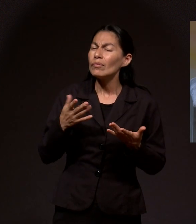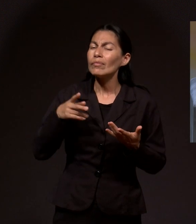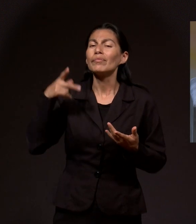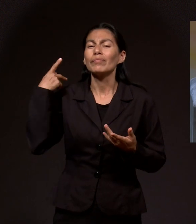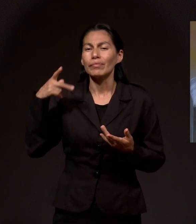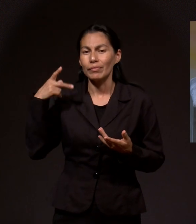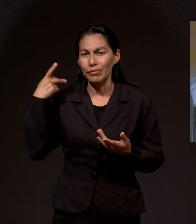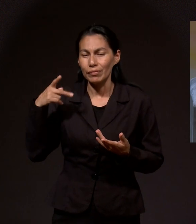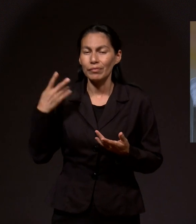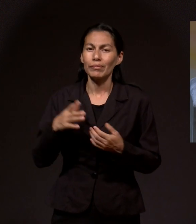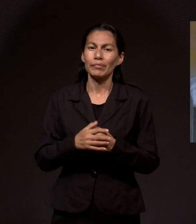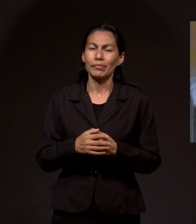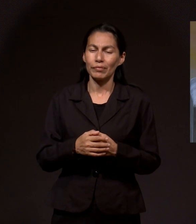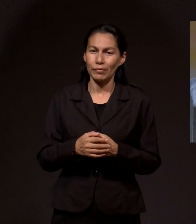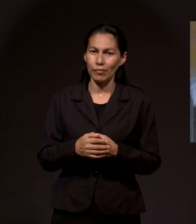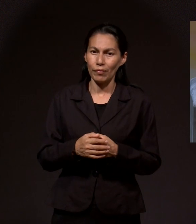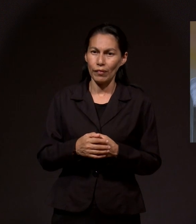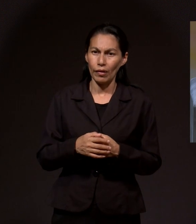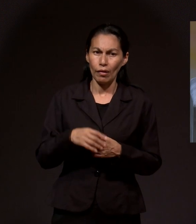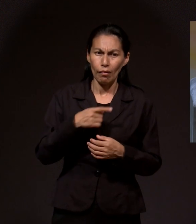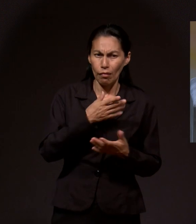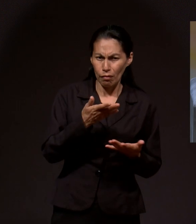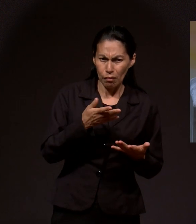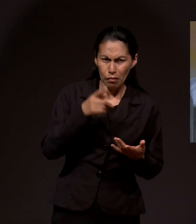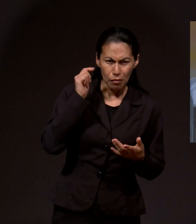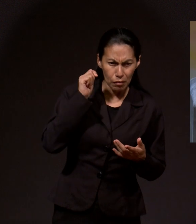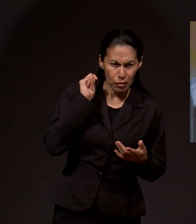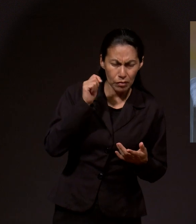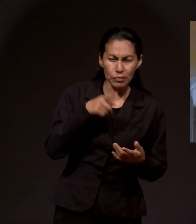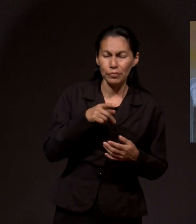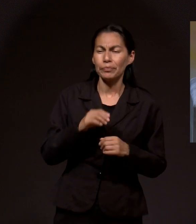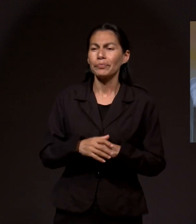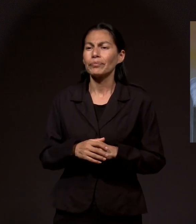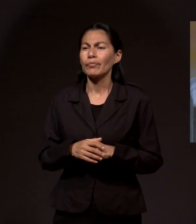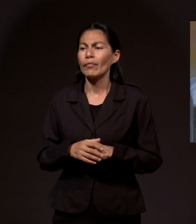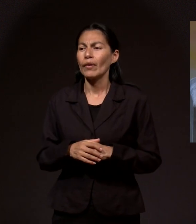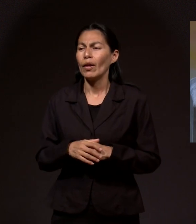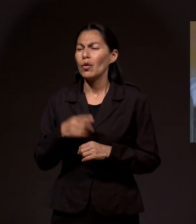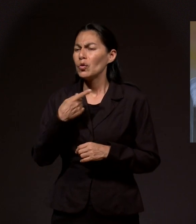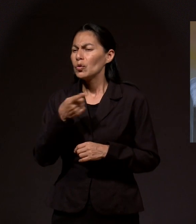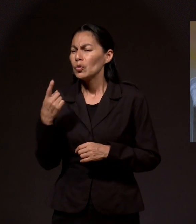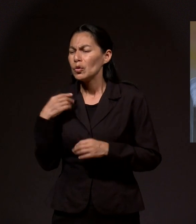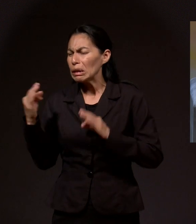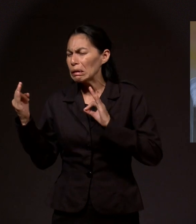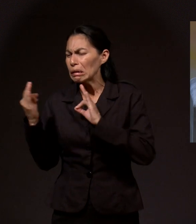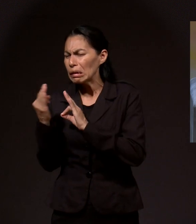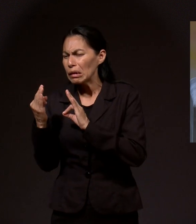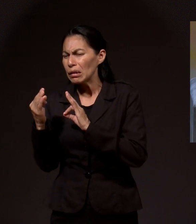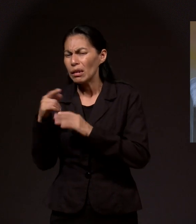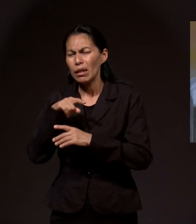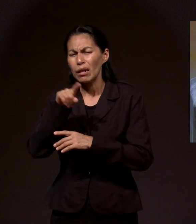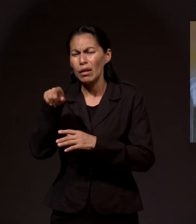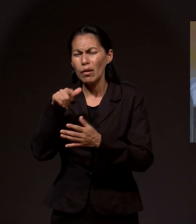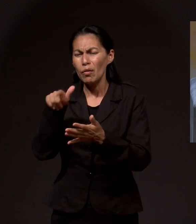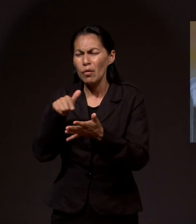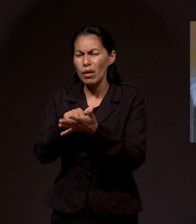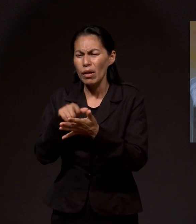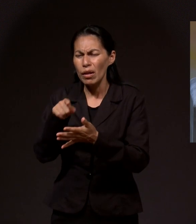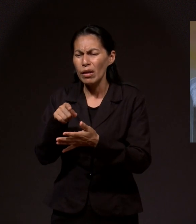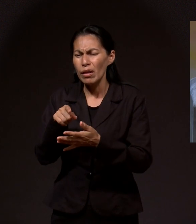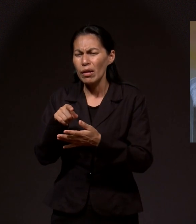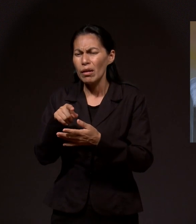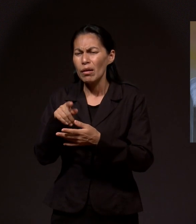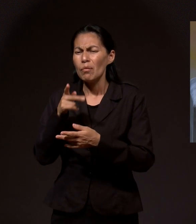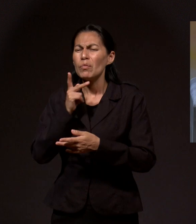allá pues están los campos petroleros, refinerías y demás. Y en la casa donde vivíamos estábamos cerca de una de las refinerías.